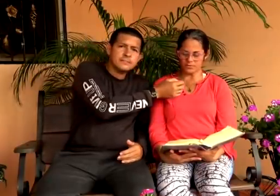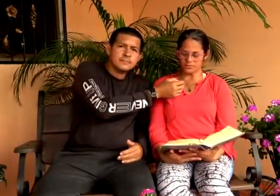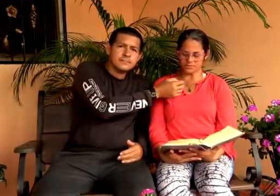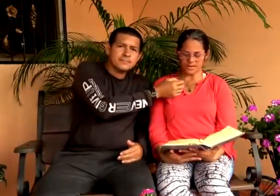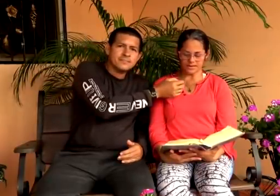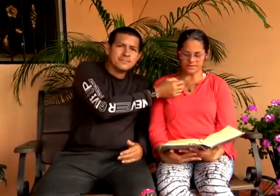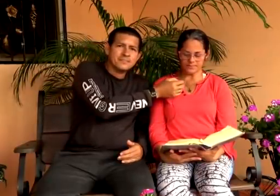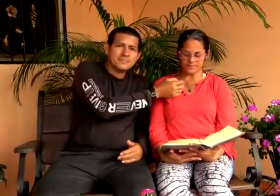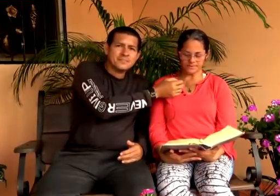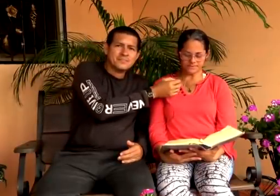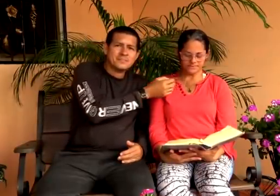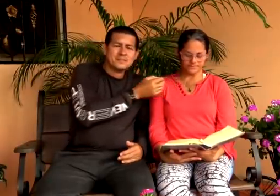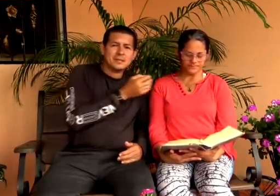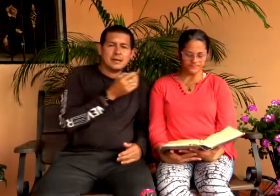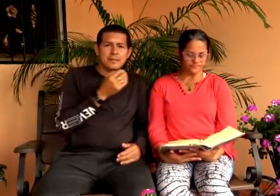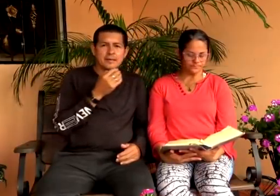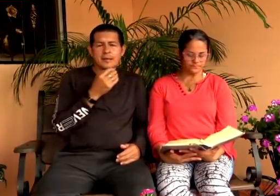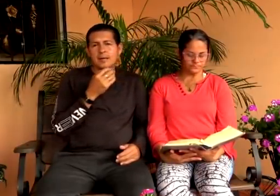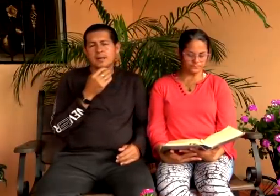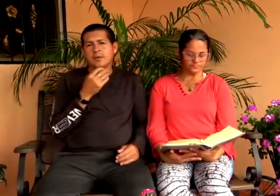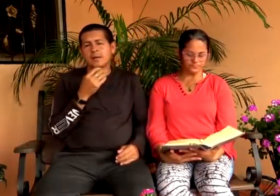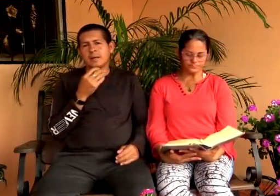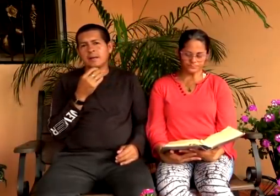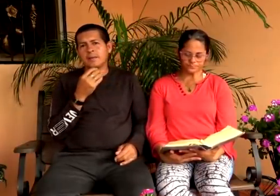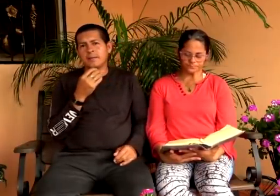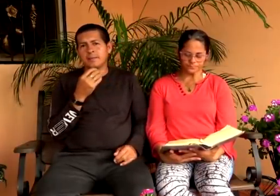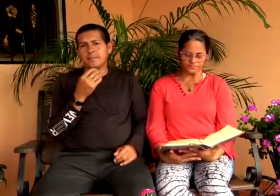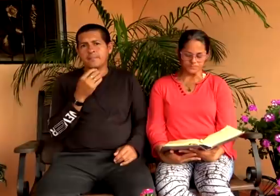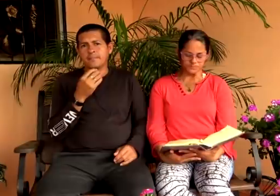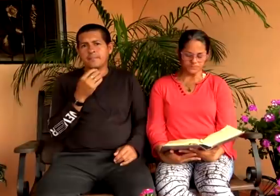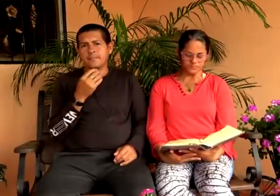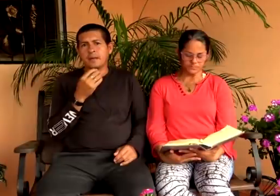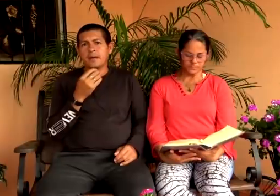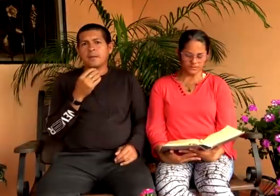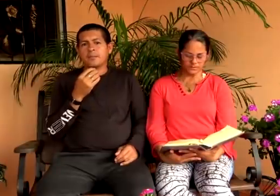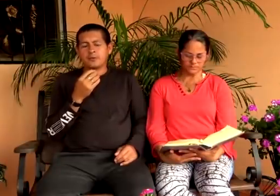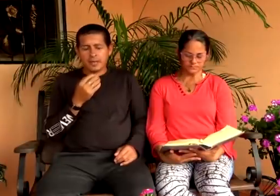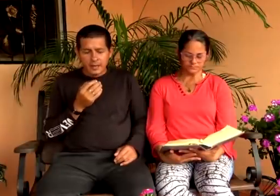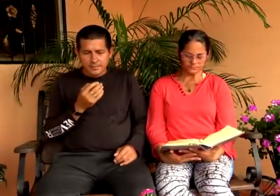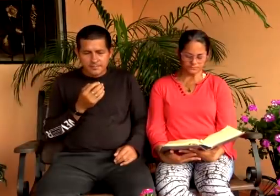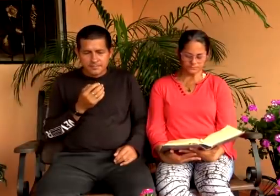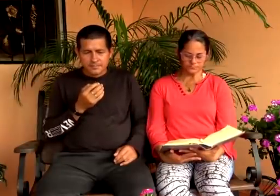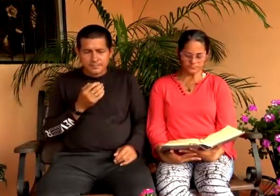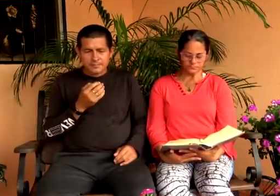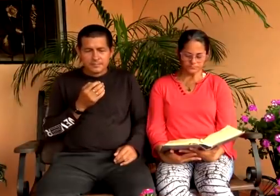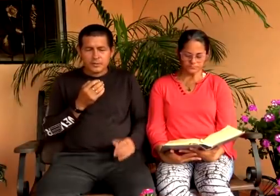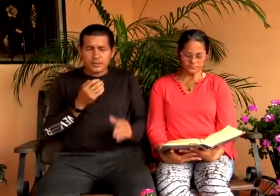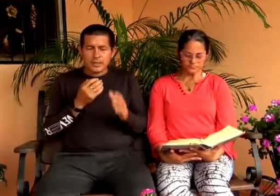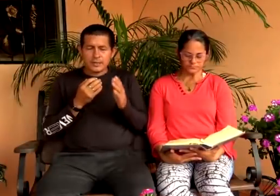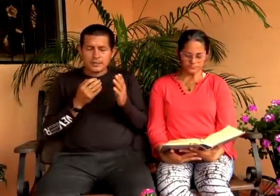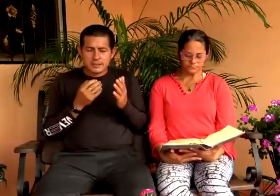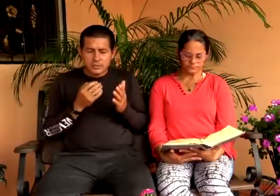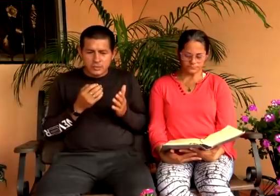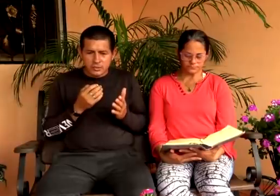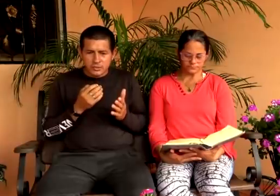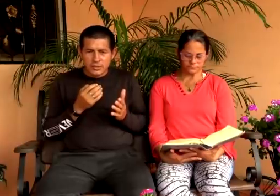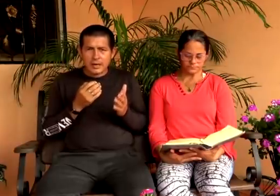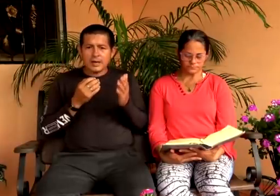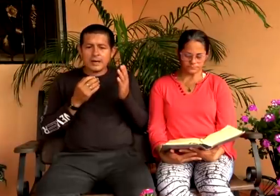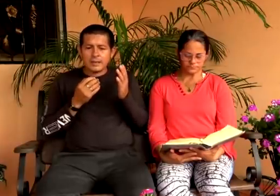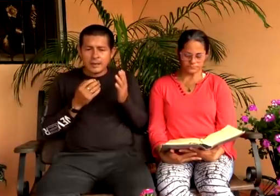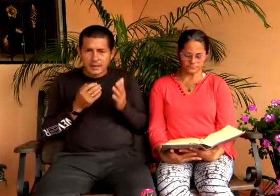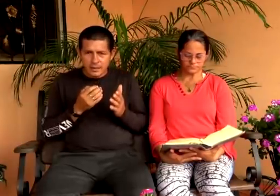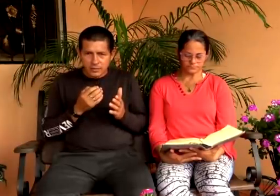verdad los hará libres. Y la verdad los hará libres. ¿Por qué? Porque el Señor